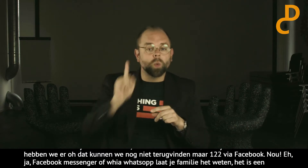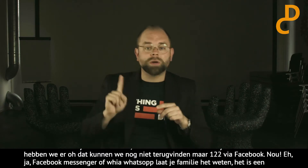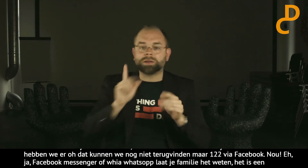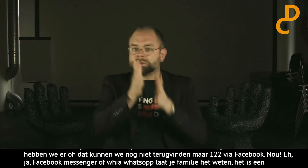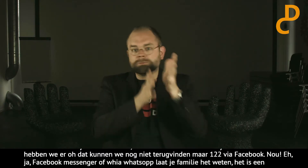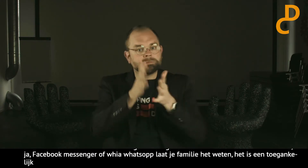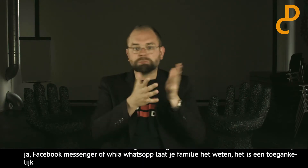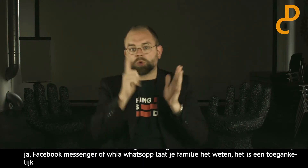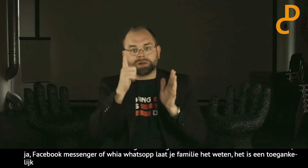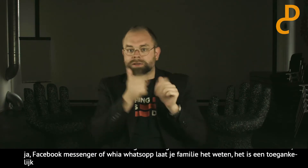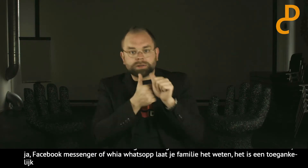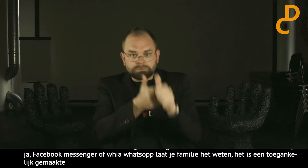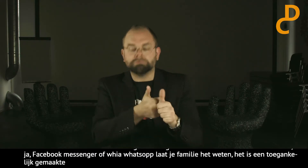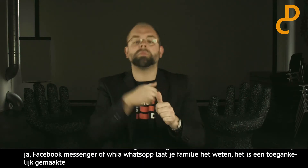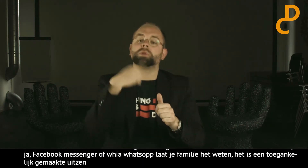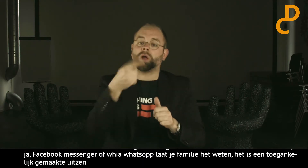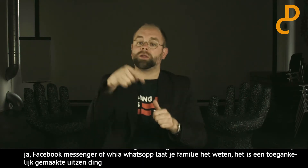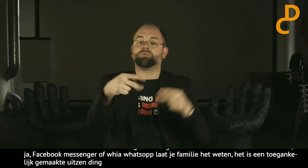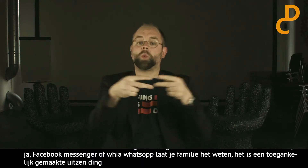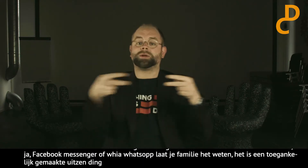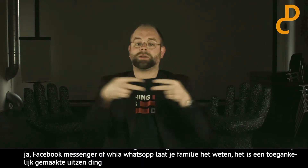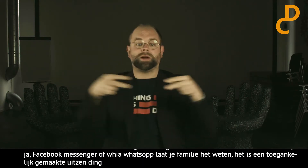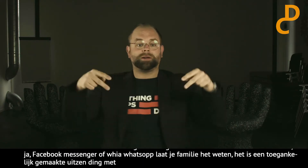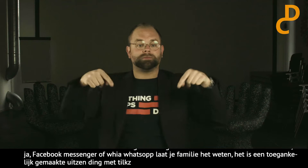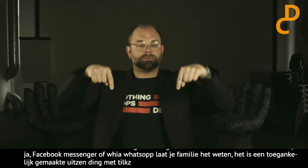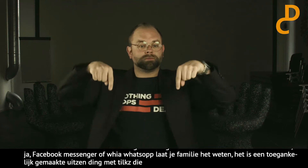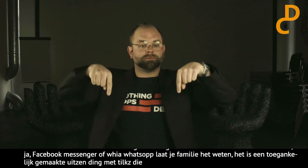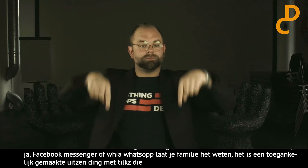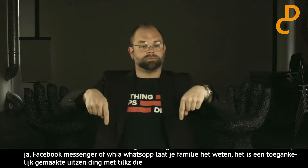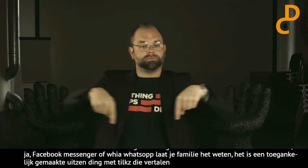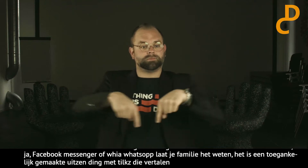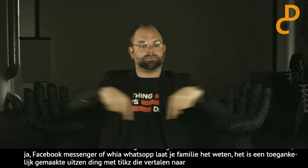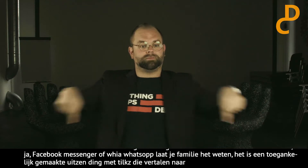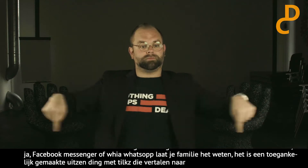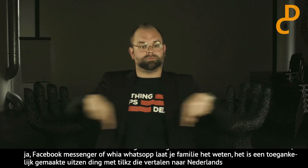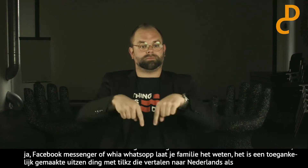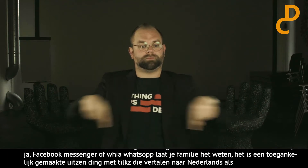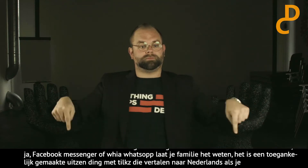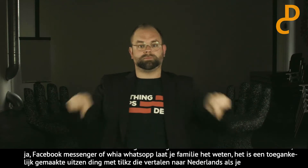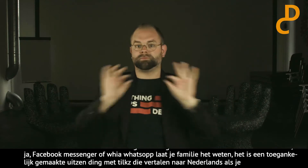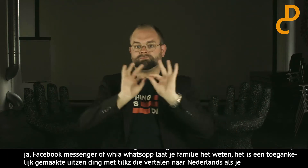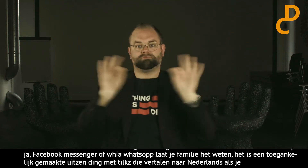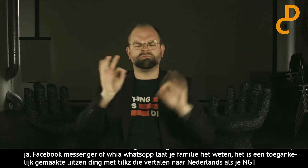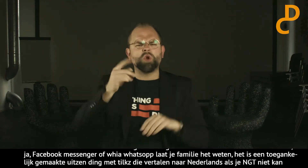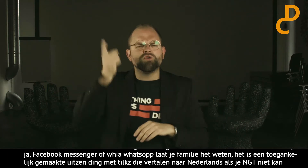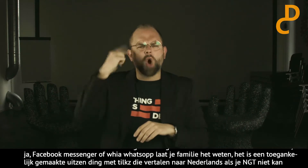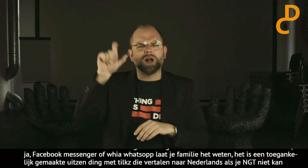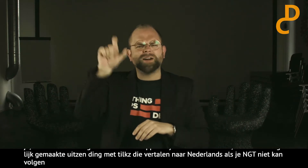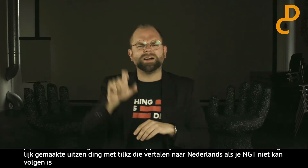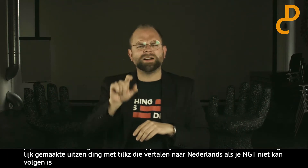die het vertalen naar het Nederlands. Dus als je gebarentaal nog niet per se goed kan volgen, is er ook nog ondertiteling hieronder in beeld. Dus we hebben het helemaal goed